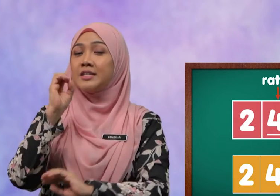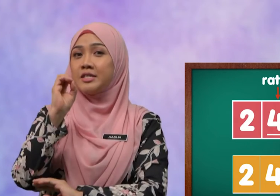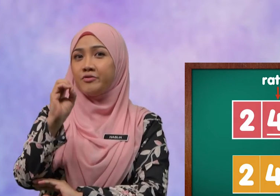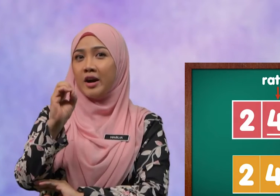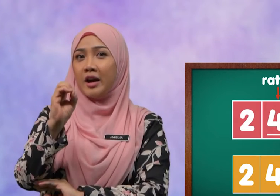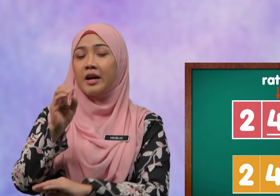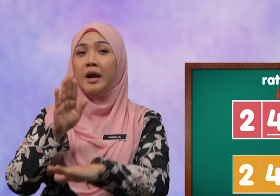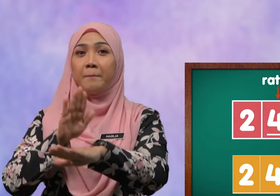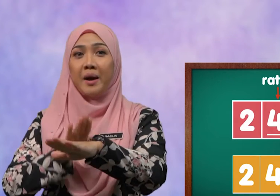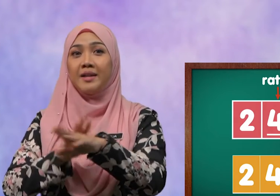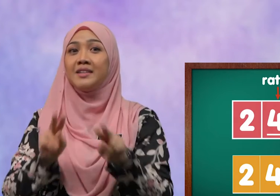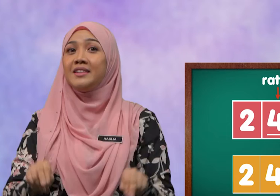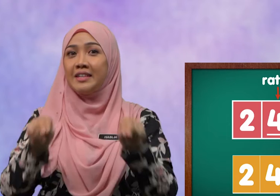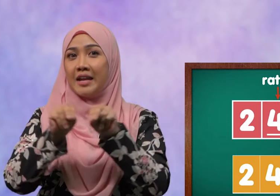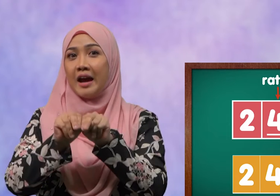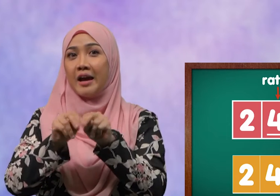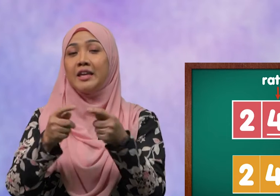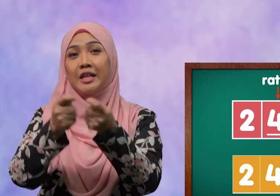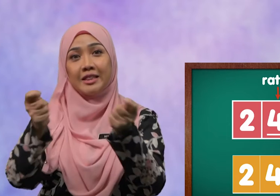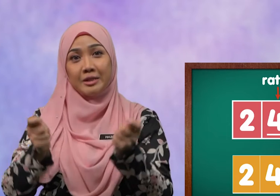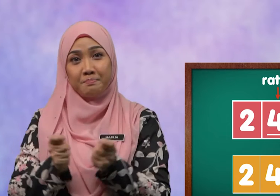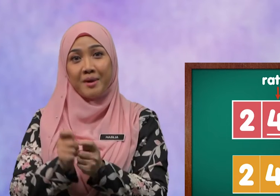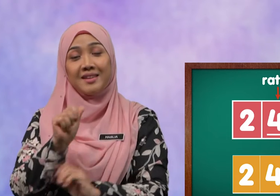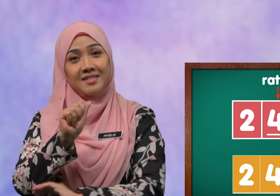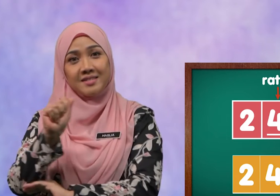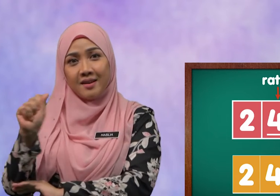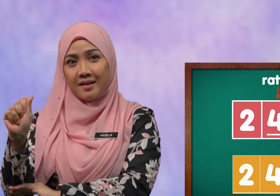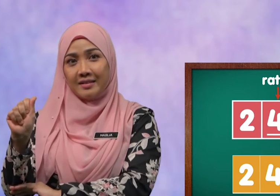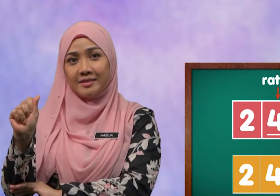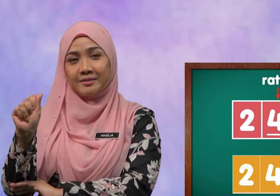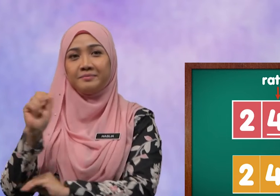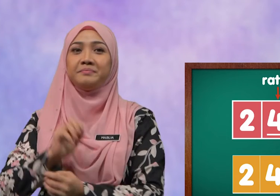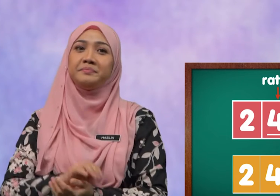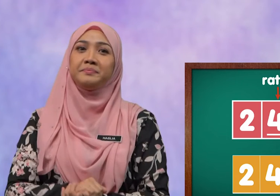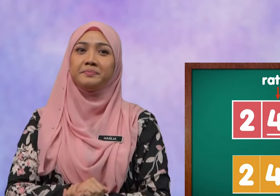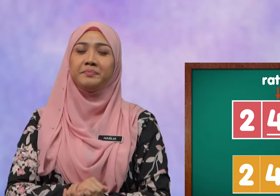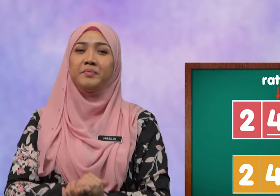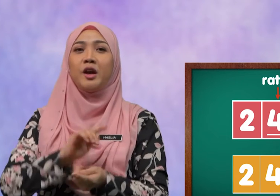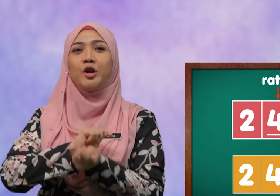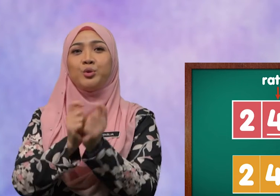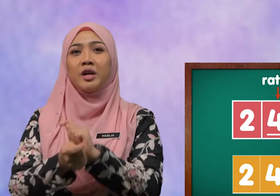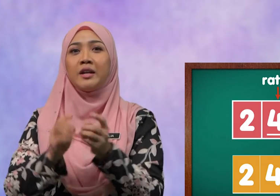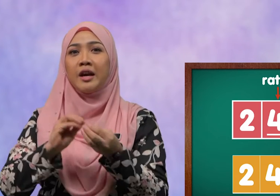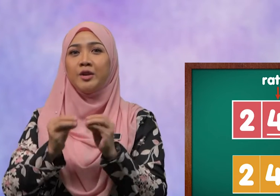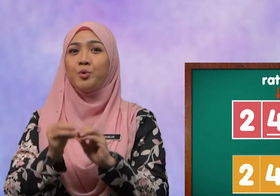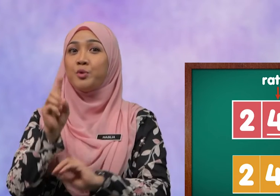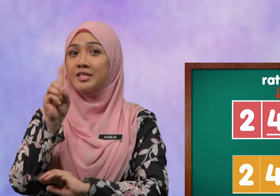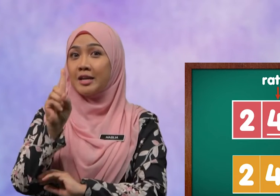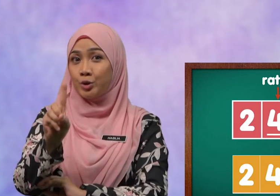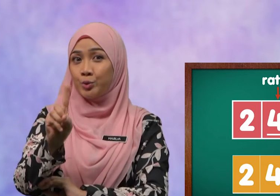sifar pada nilai tempat puluh. Tukarkan nombor satu